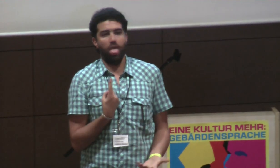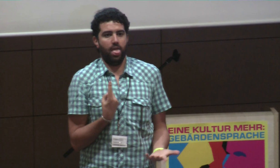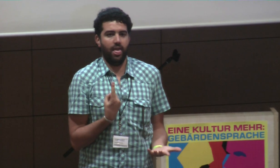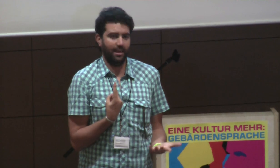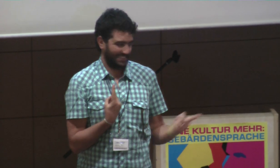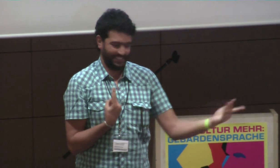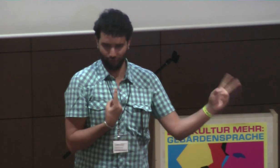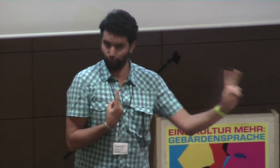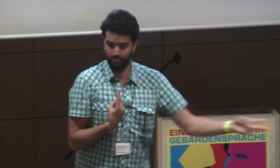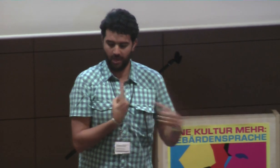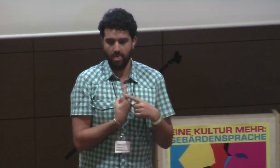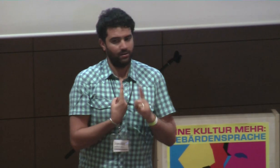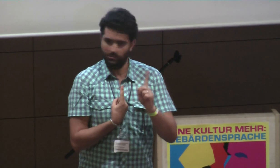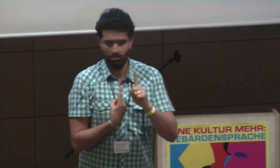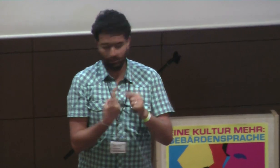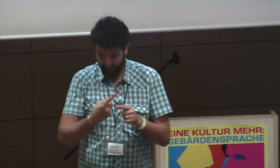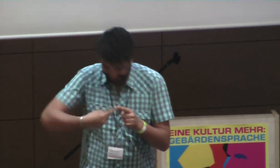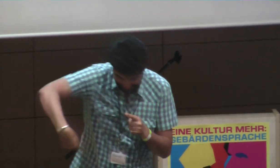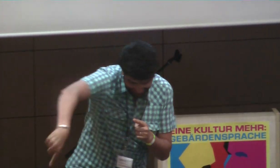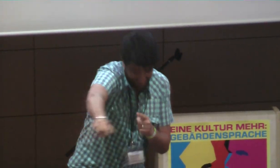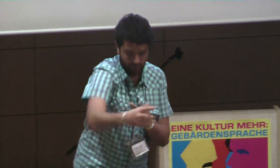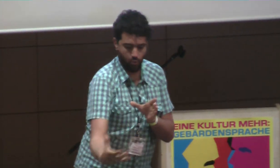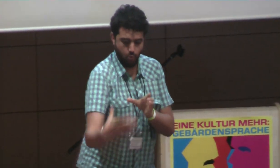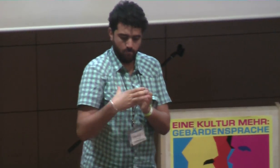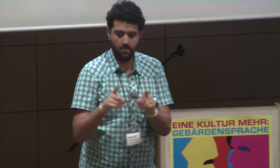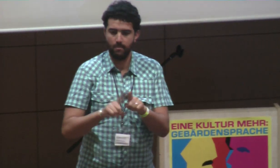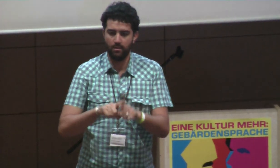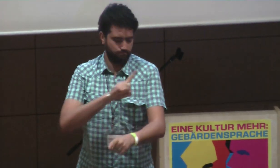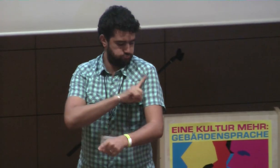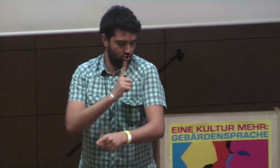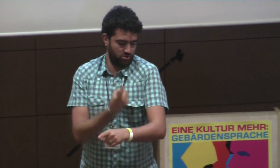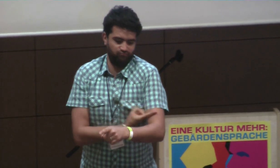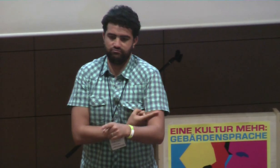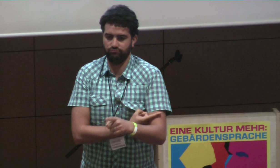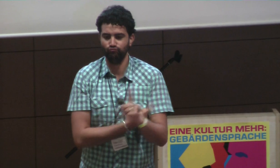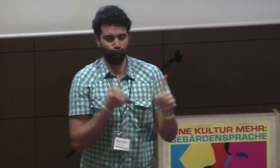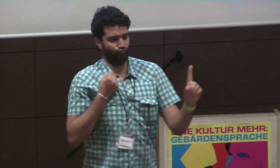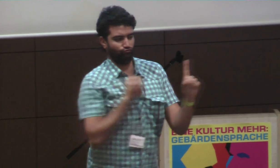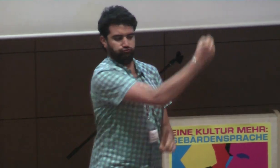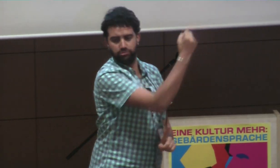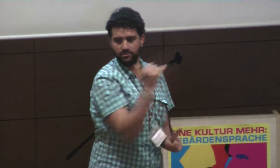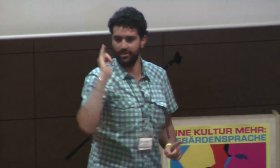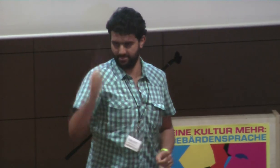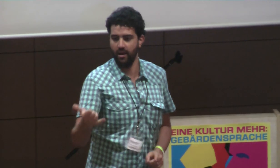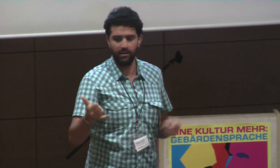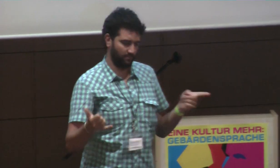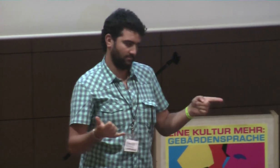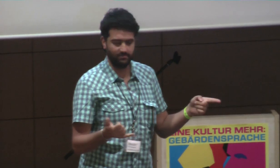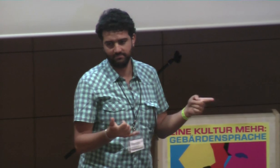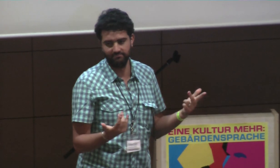diesen Vortrag auch in Diskussion treten, und da, ähm, sich austauschen, und das auch ähnlich machen wie Martin, und da, ähm, ähm, dann seinen Weg